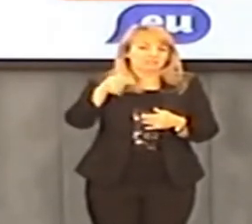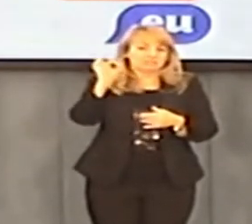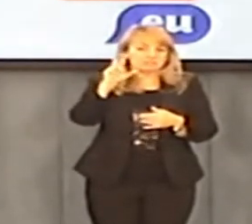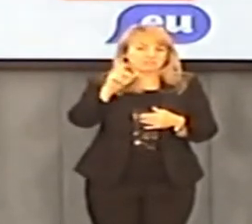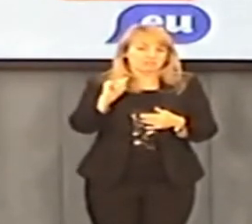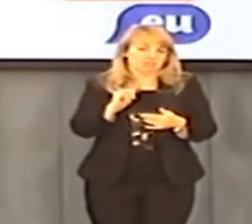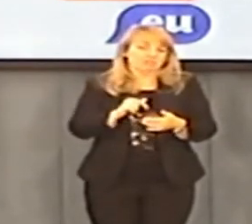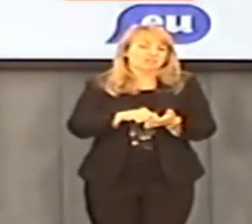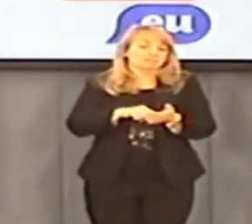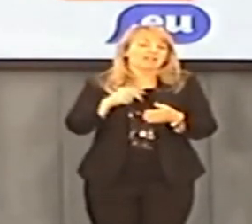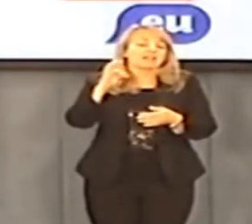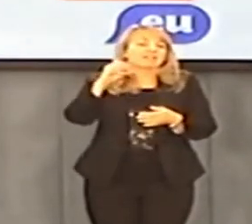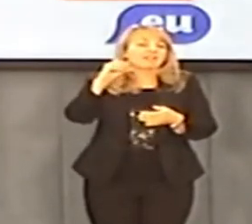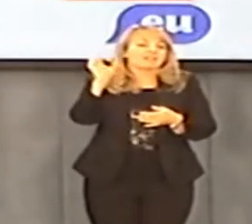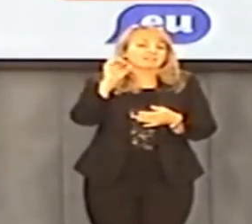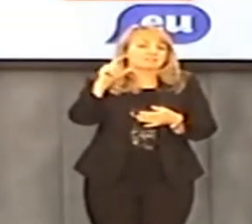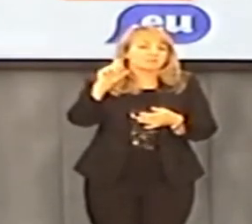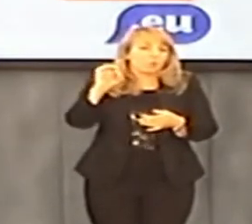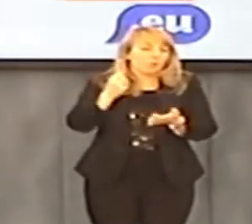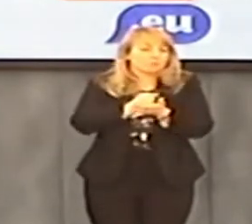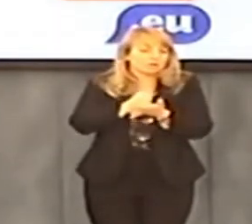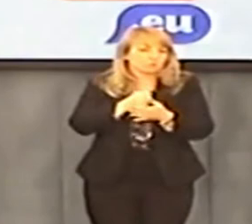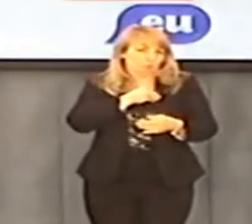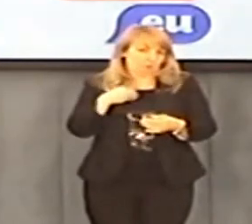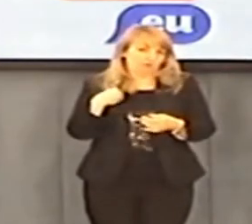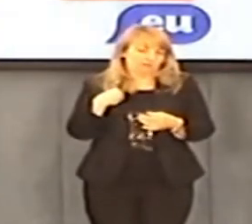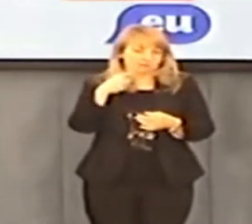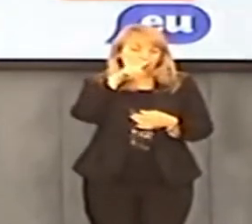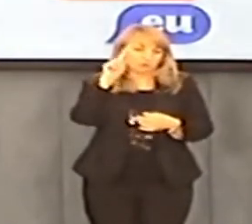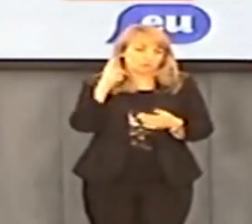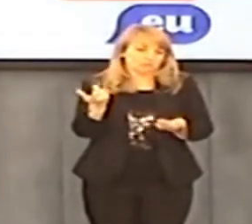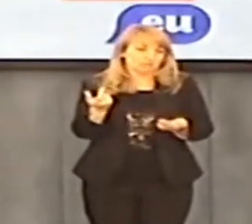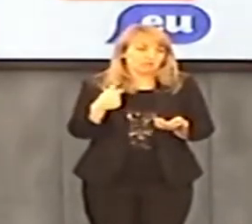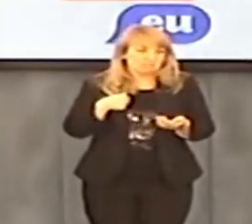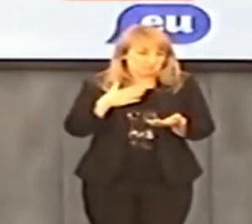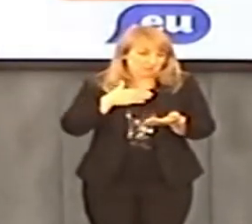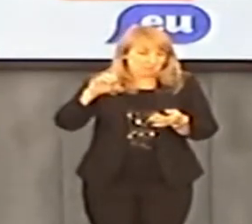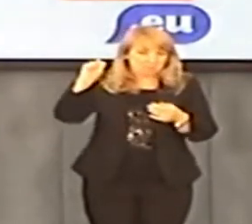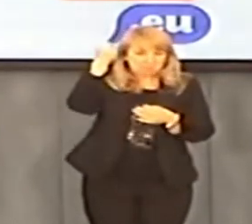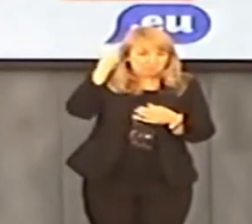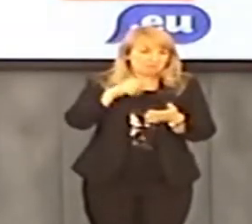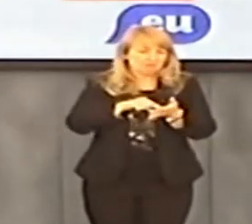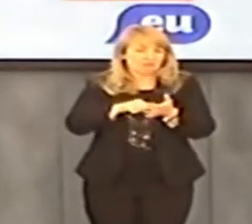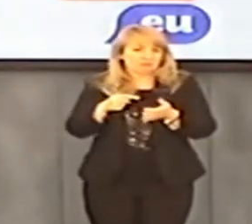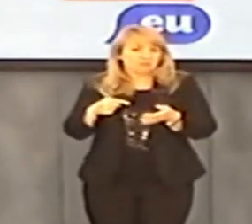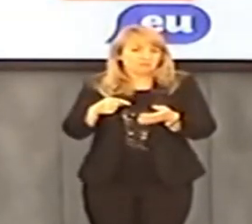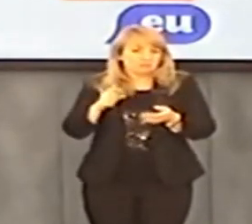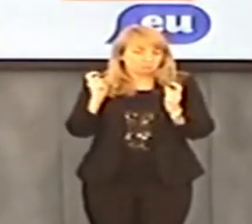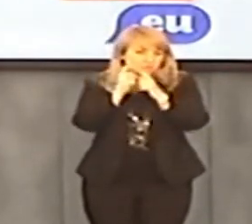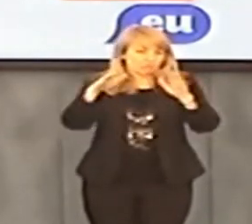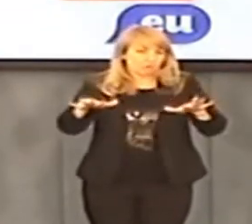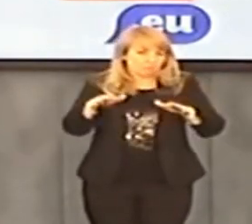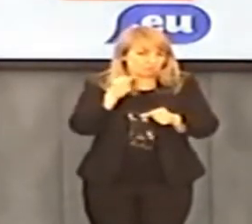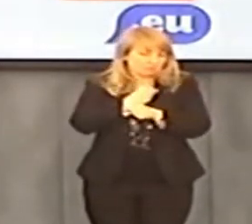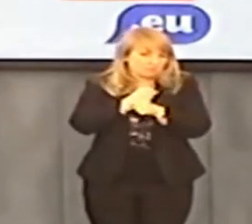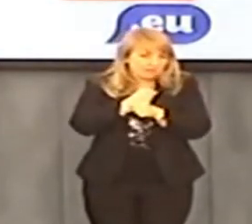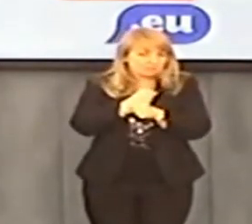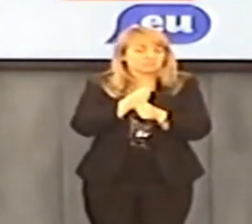wicepremiera Piechocińskiego. Taka naiwna powiedziałbym. No przecież w Tesco pracują